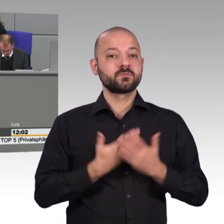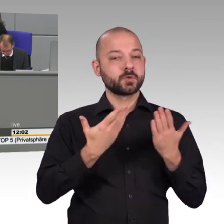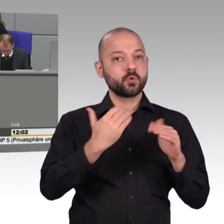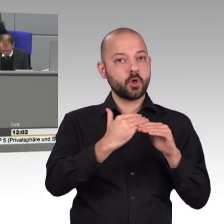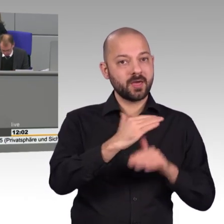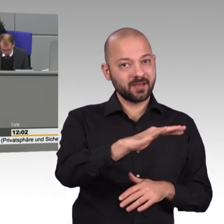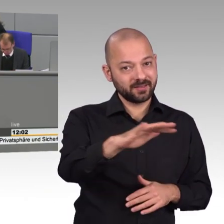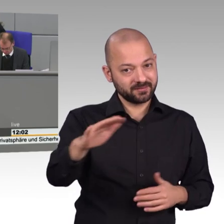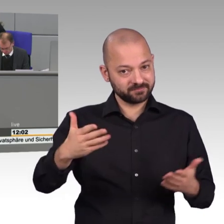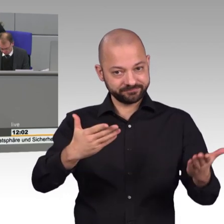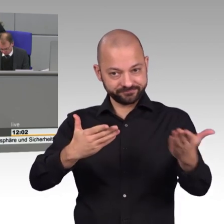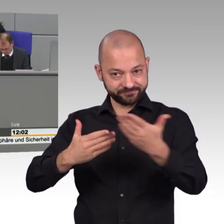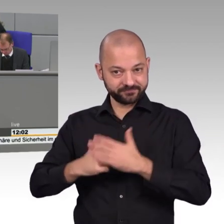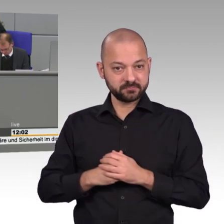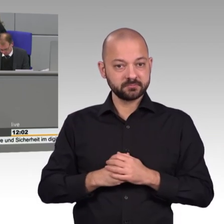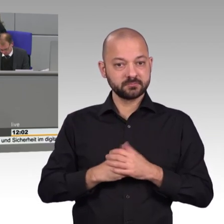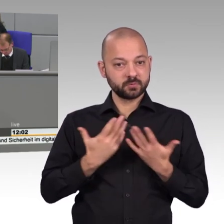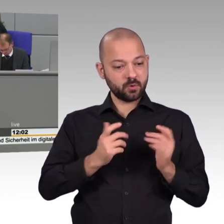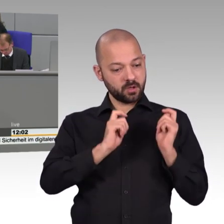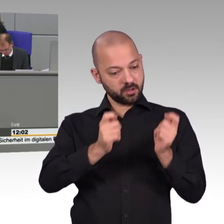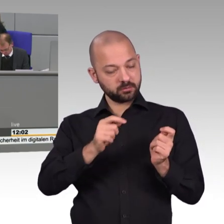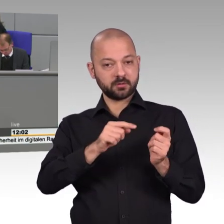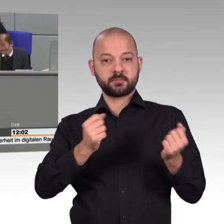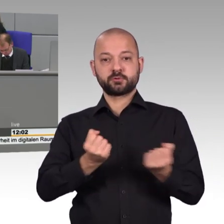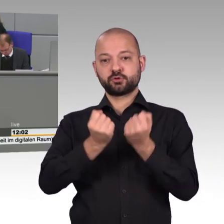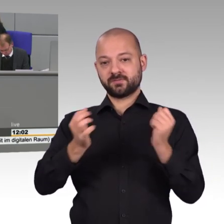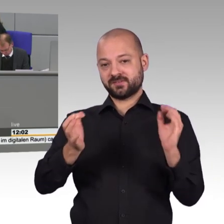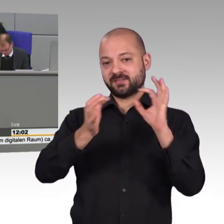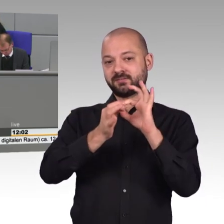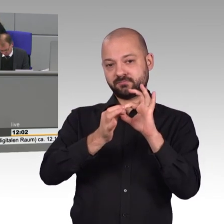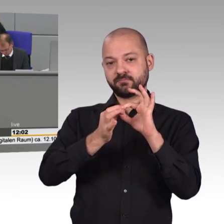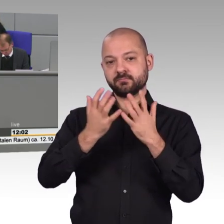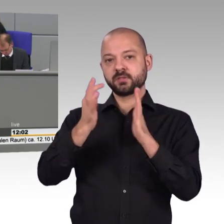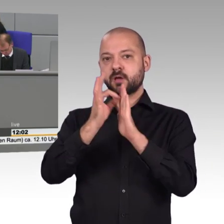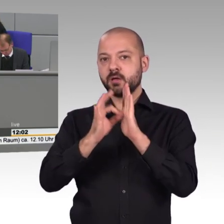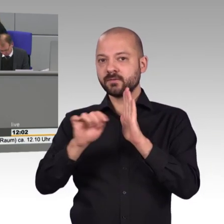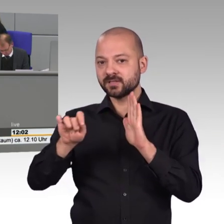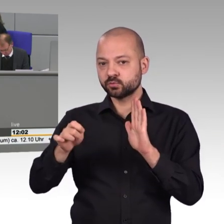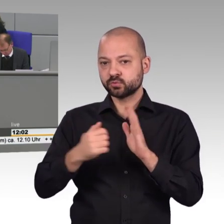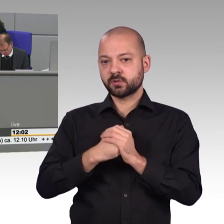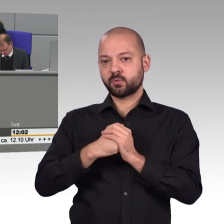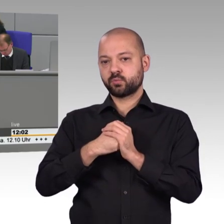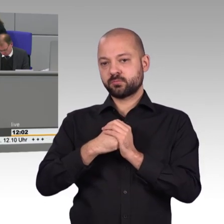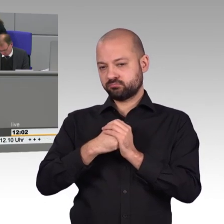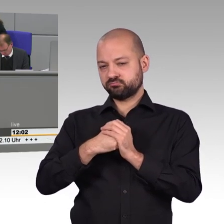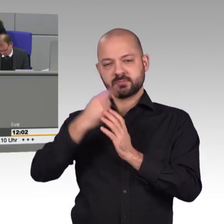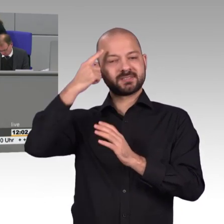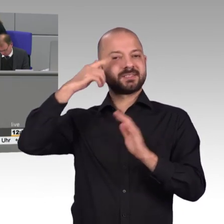so wichtig? Wir alle nutzen das Internet. Wir alle telefonieren. Wir senden und empfangen täglich private und